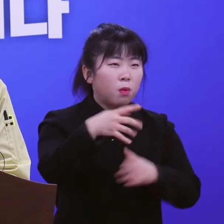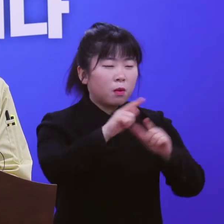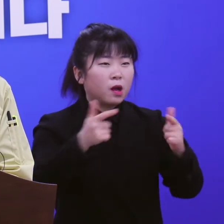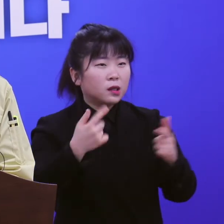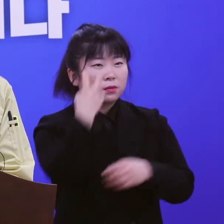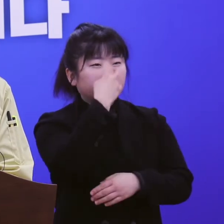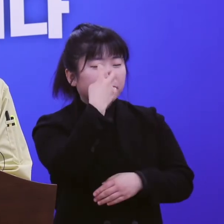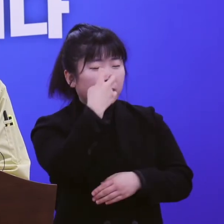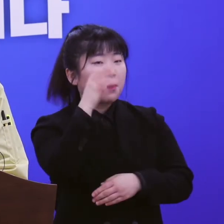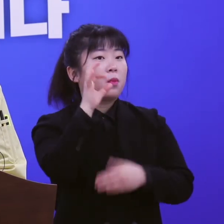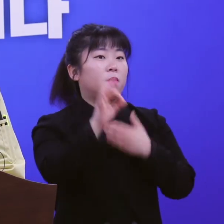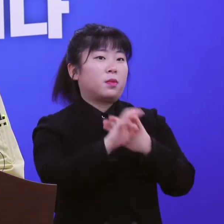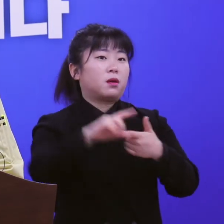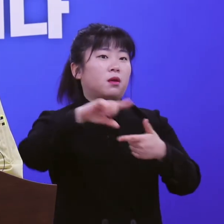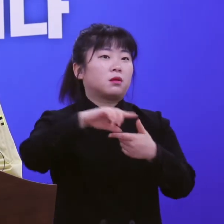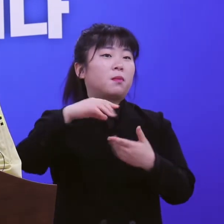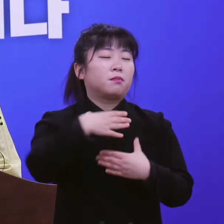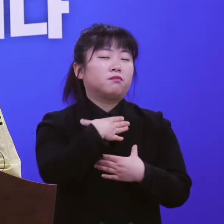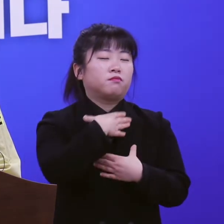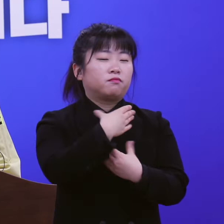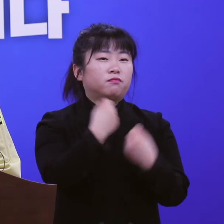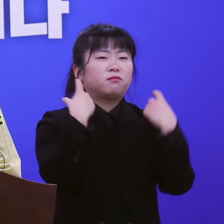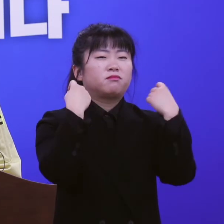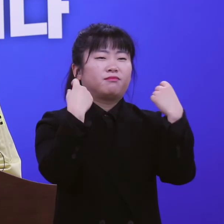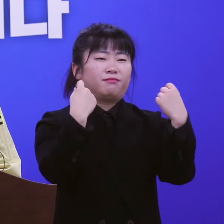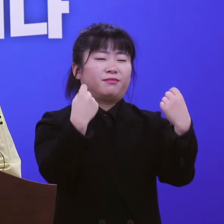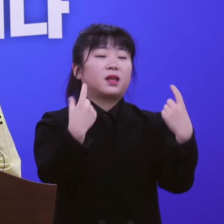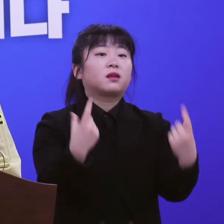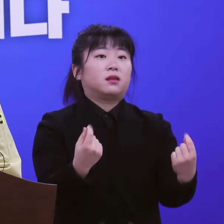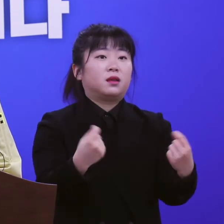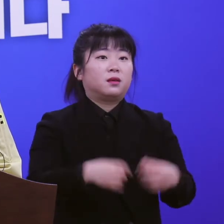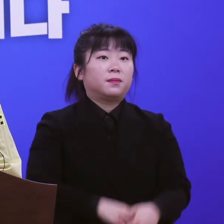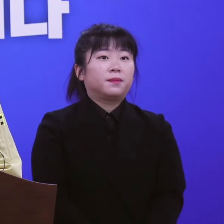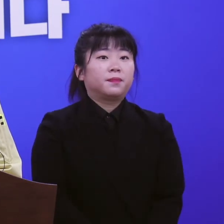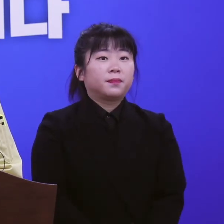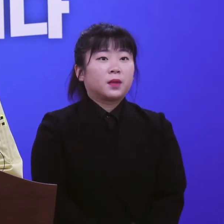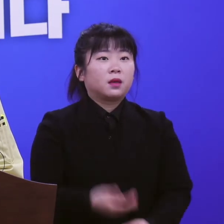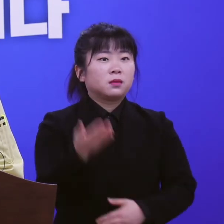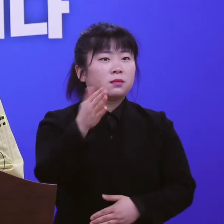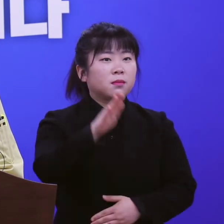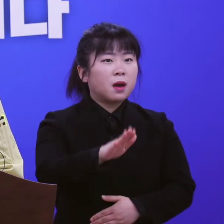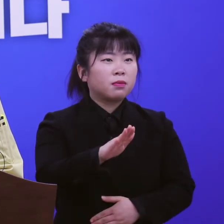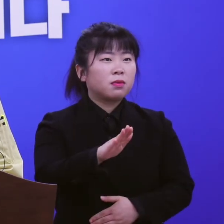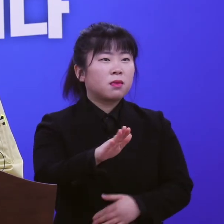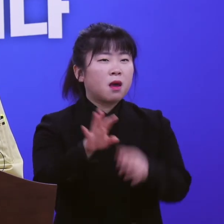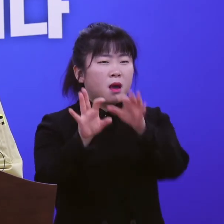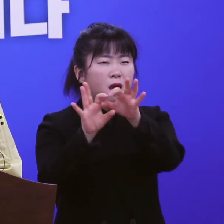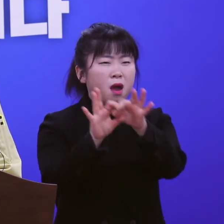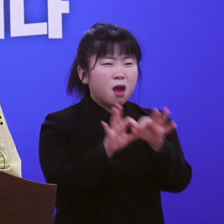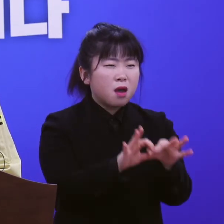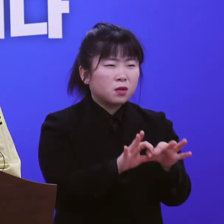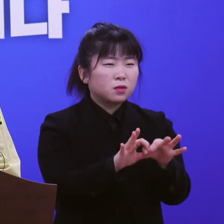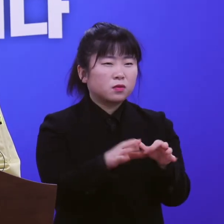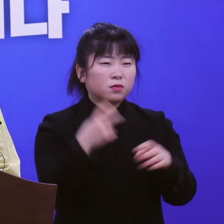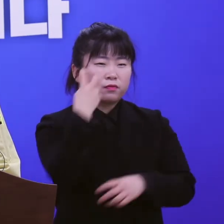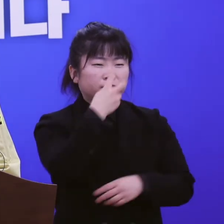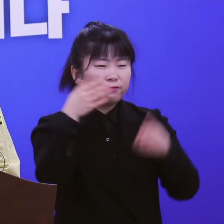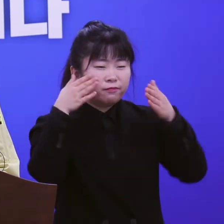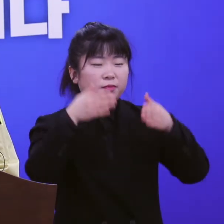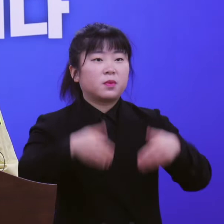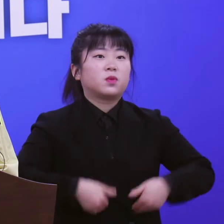경남도는 대체로 안정세를 유지해 가고 있습니다. 그럼에도 긴장의 끈을 놓을 수는 없습니다.